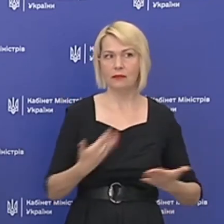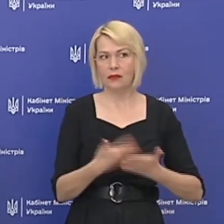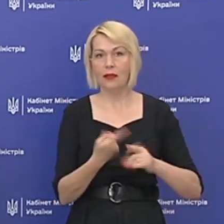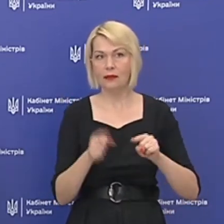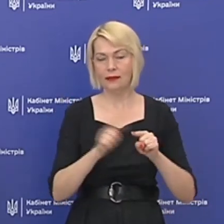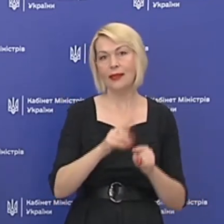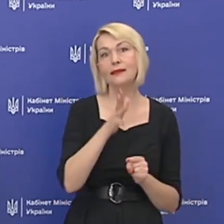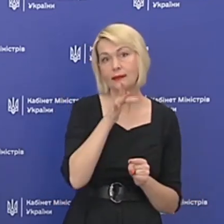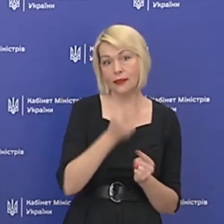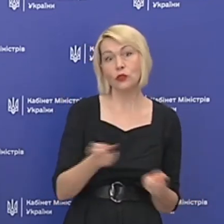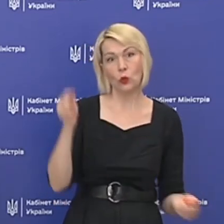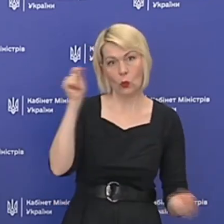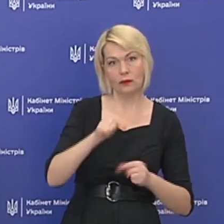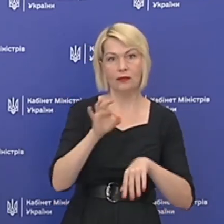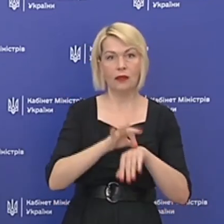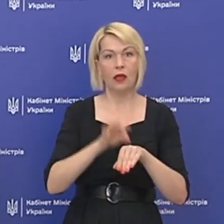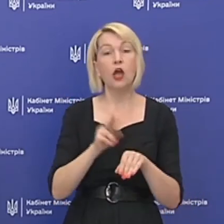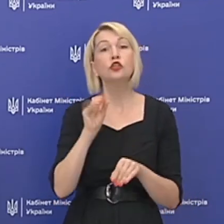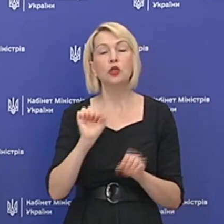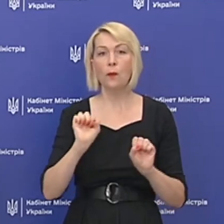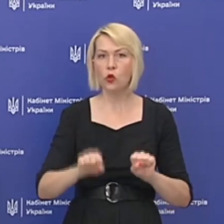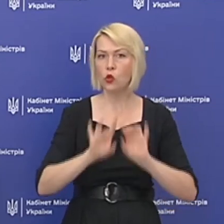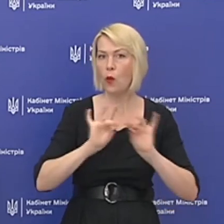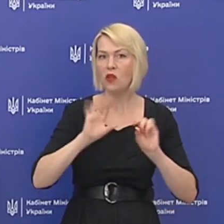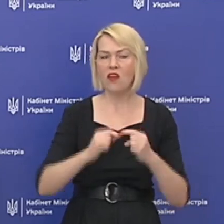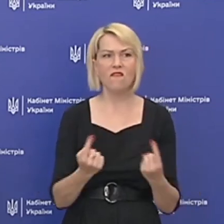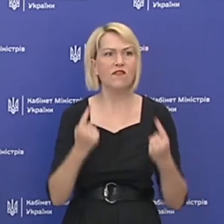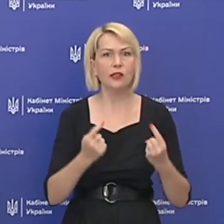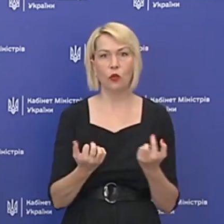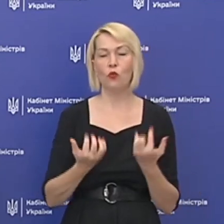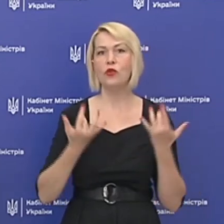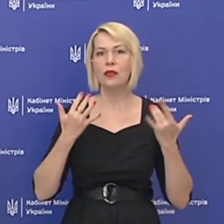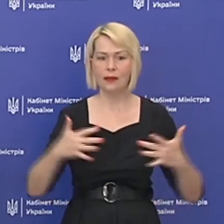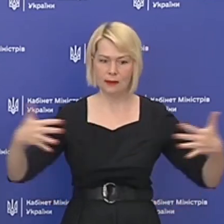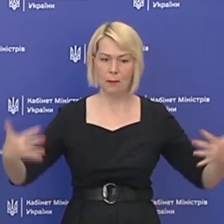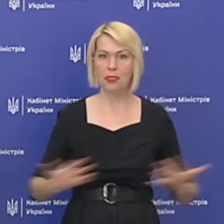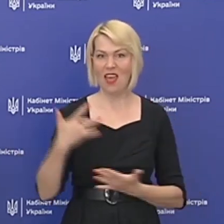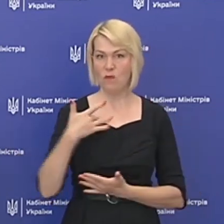це сезонне захворювання. Чим ви можете пояснити велику кількість пневмоній зараз?